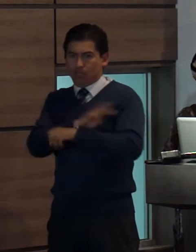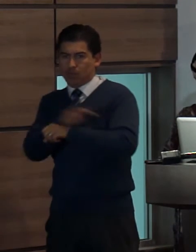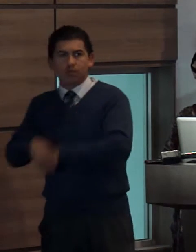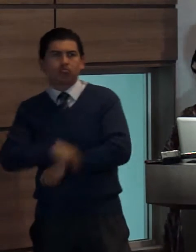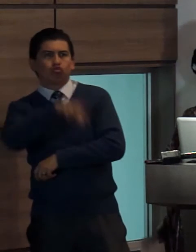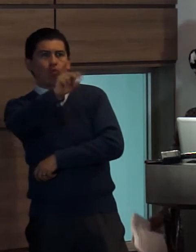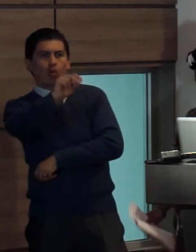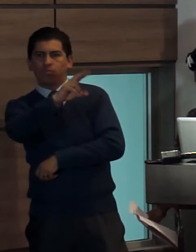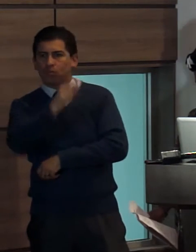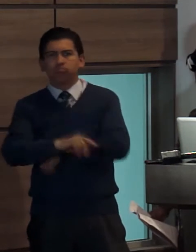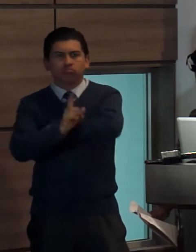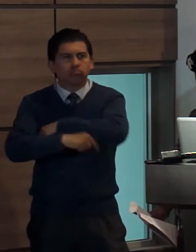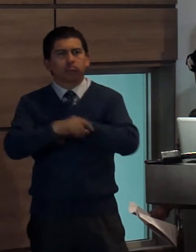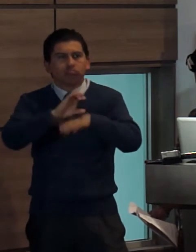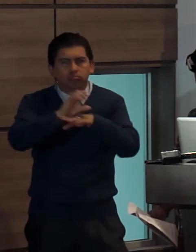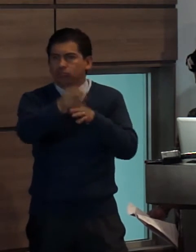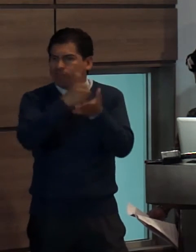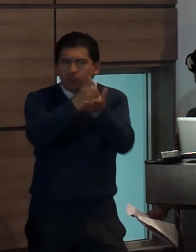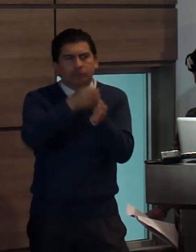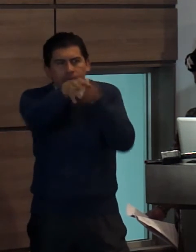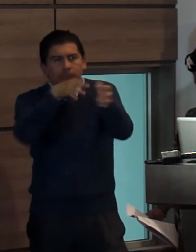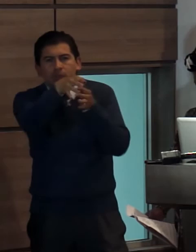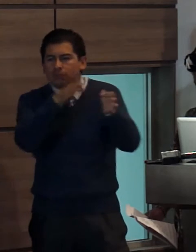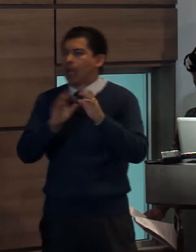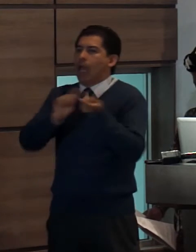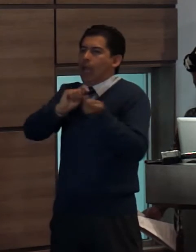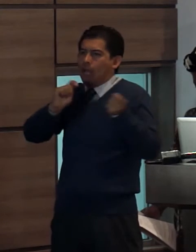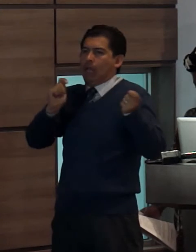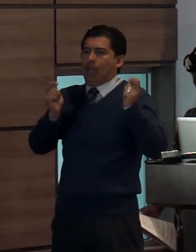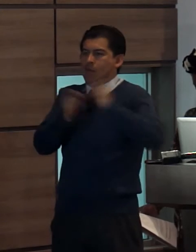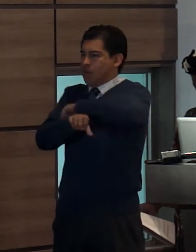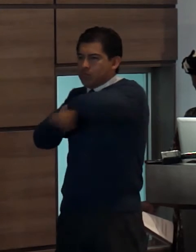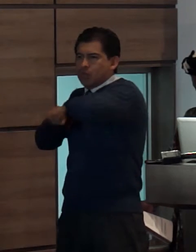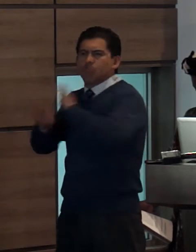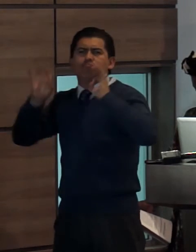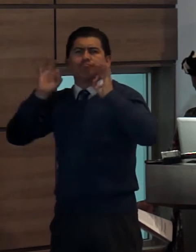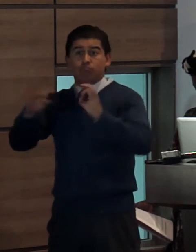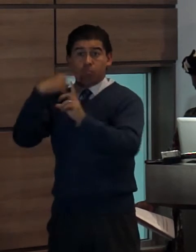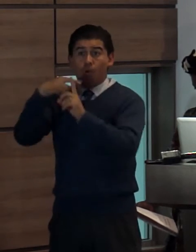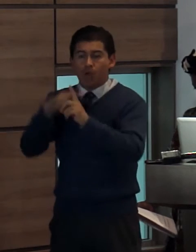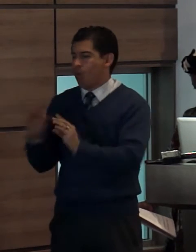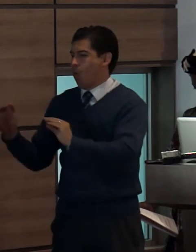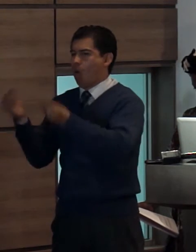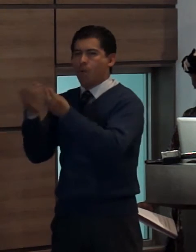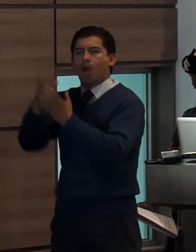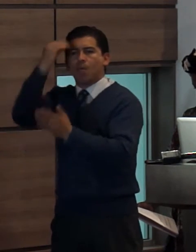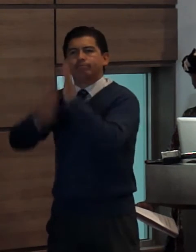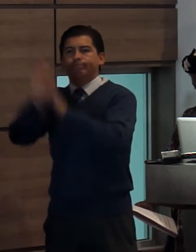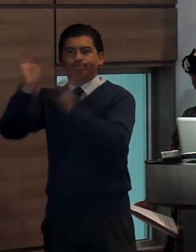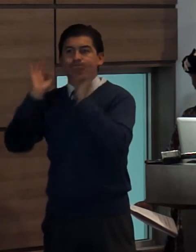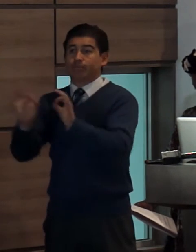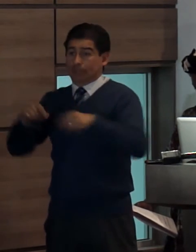del niño para presentar la realidad de acuerdo a su evolución el Consejo de Regulación y Desarrollo de la